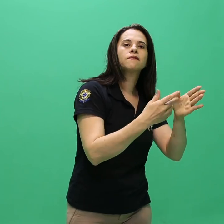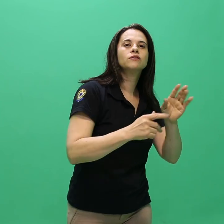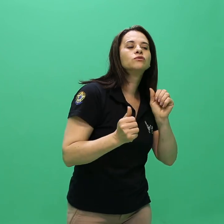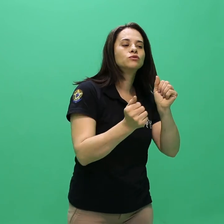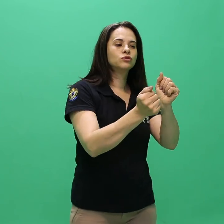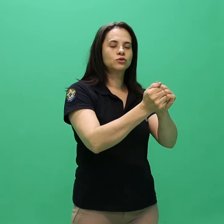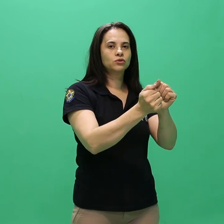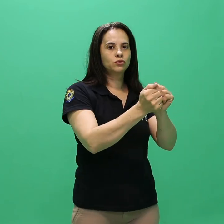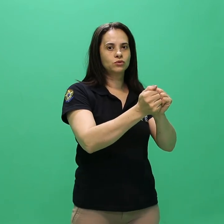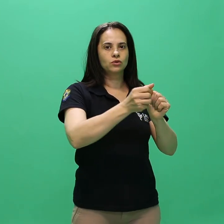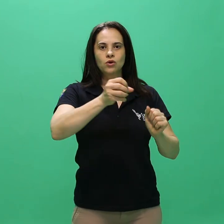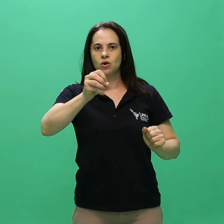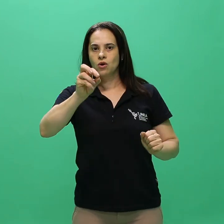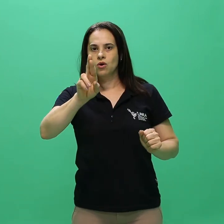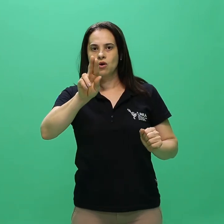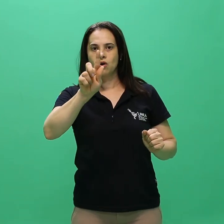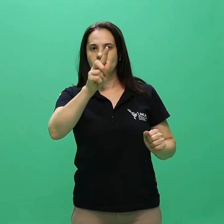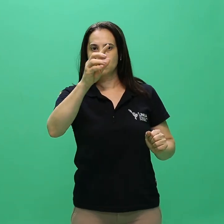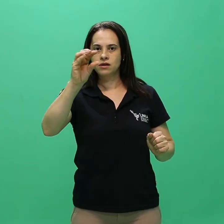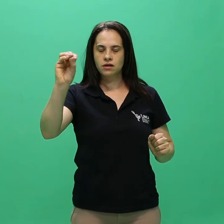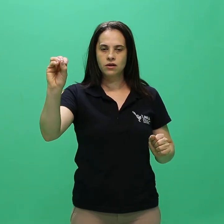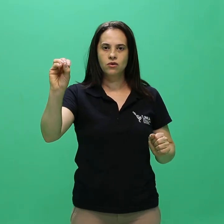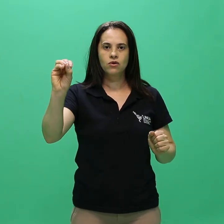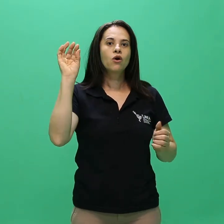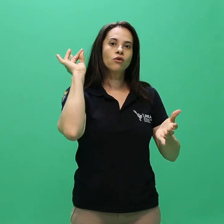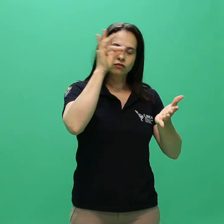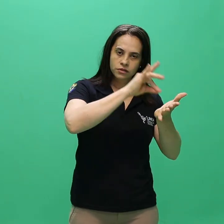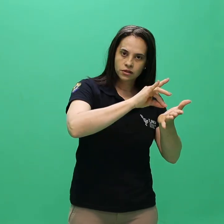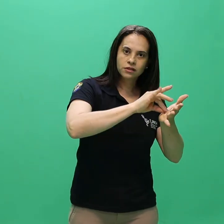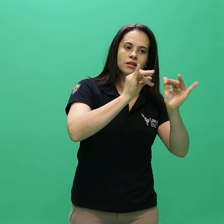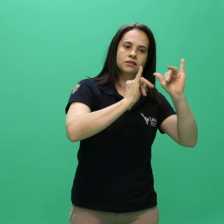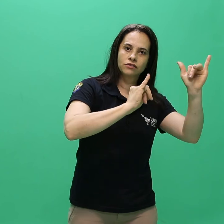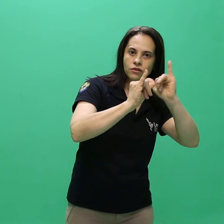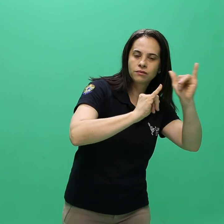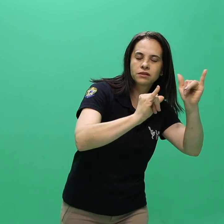oficiais, das informações prestadas pelos candidatos.